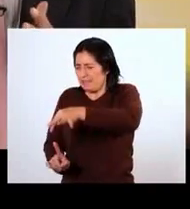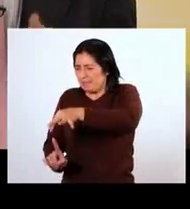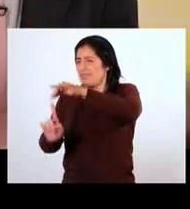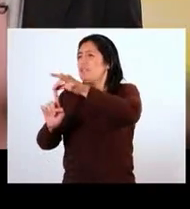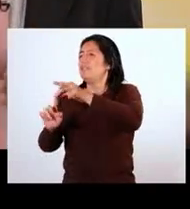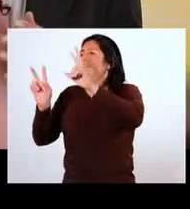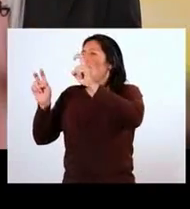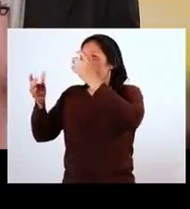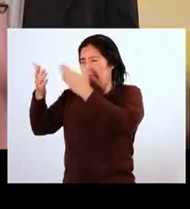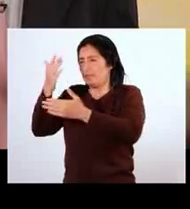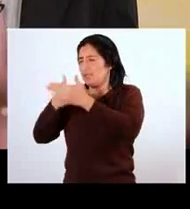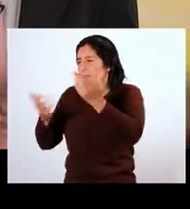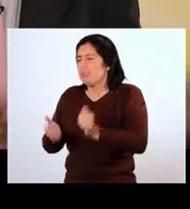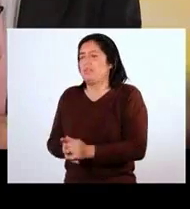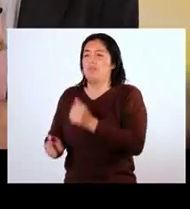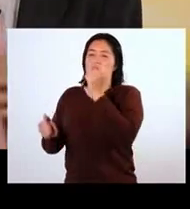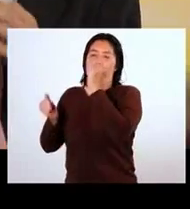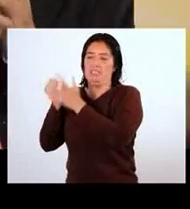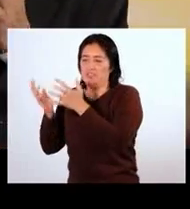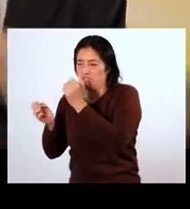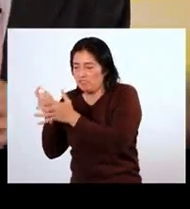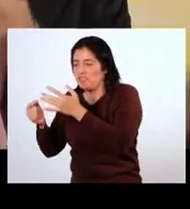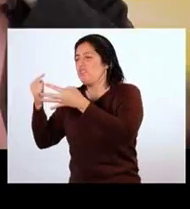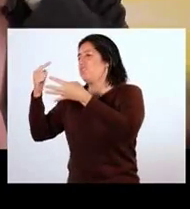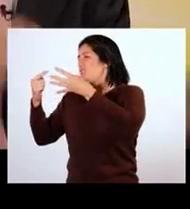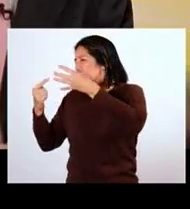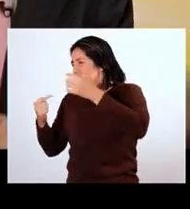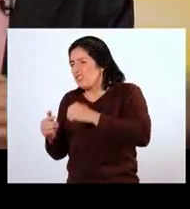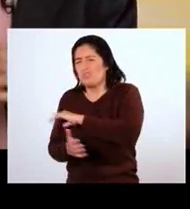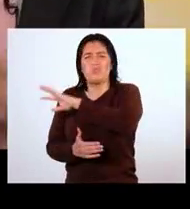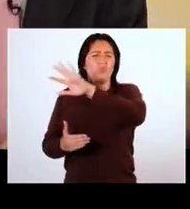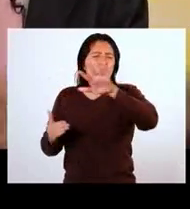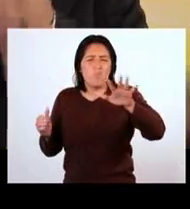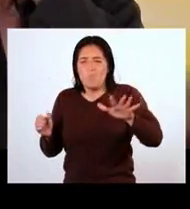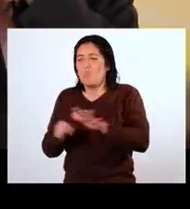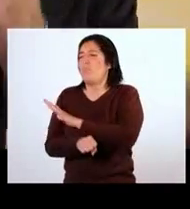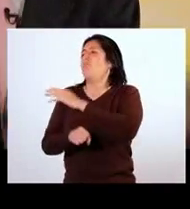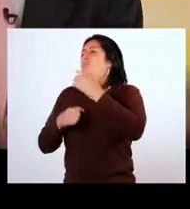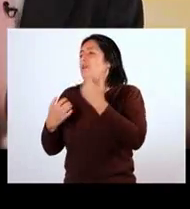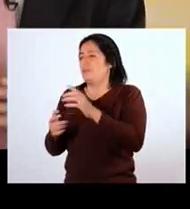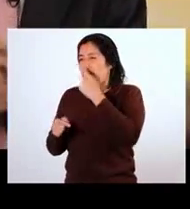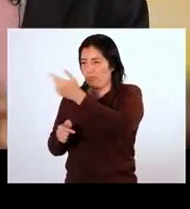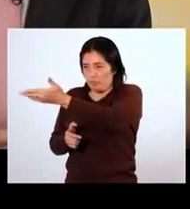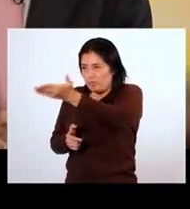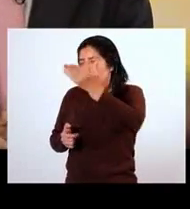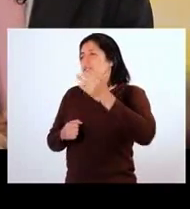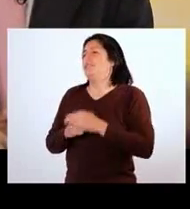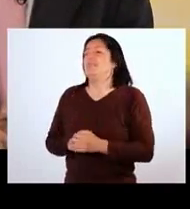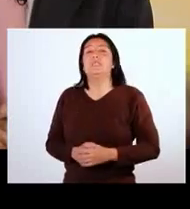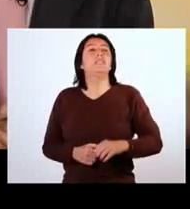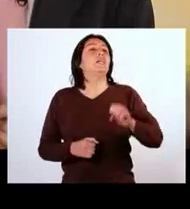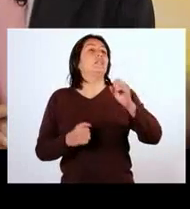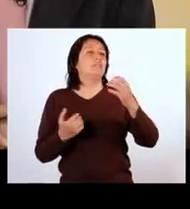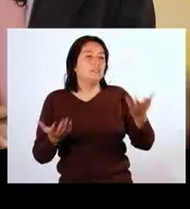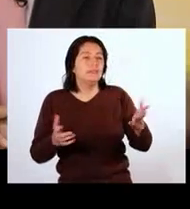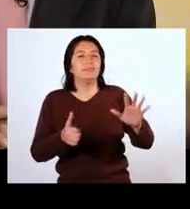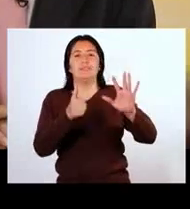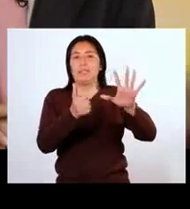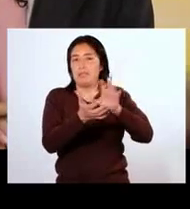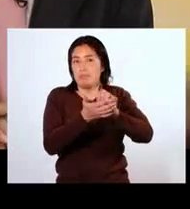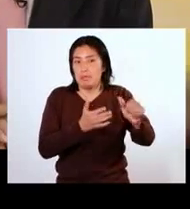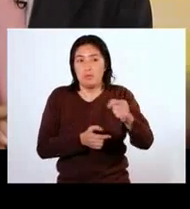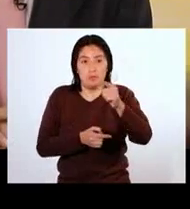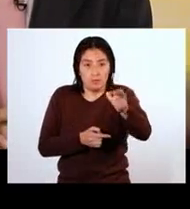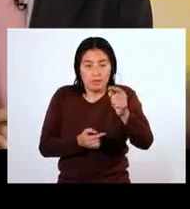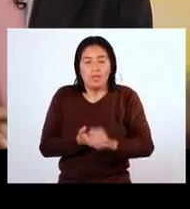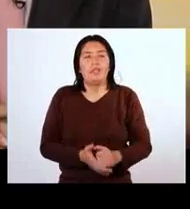discapacidad con lenguaje de señas con todo, completito para ustedes así sí son seis meses que ustedes nos